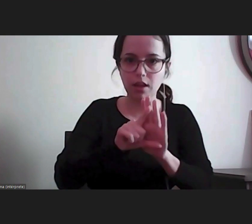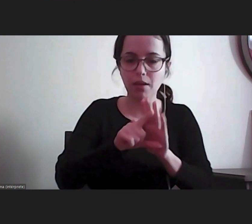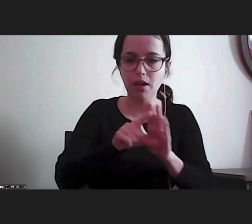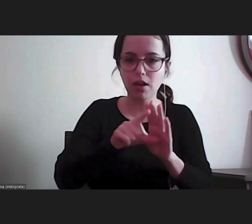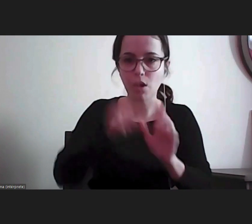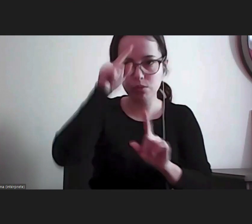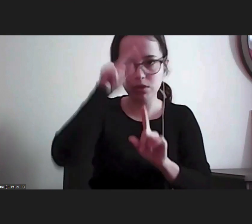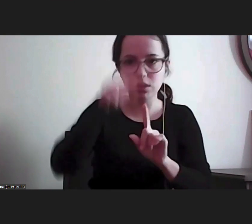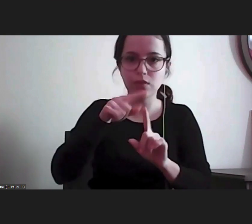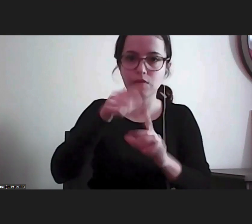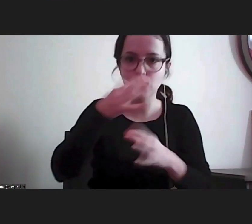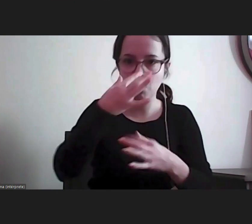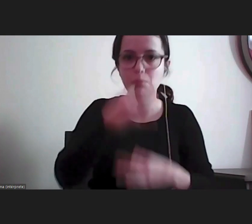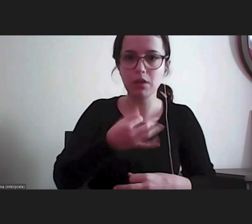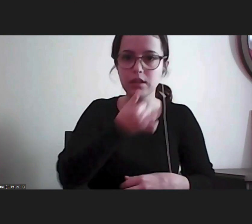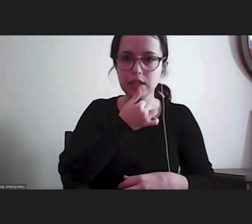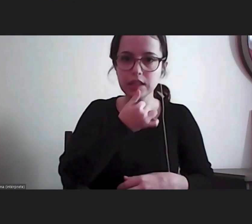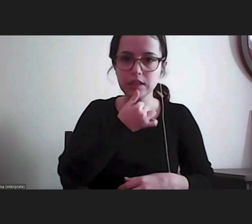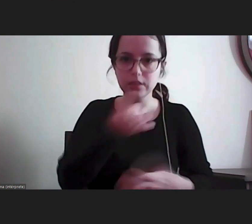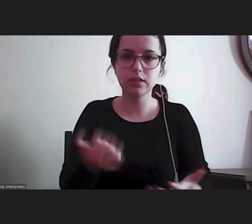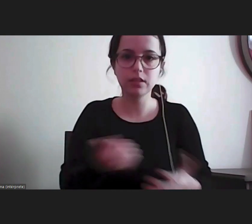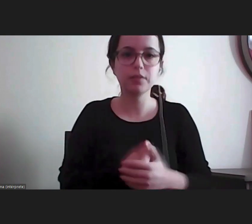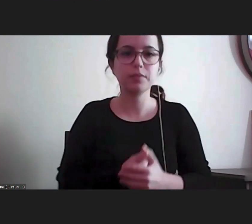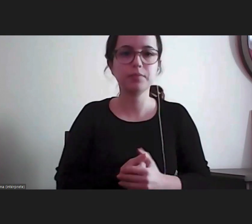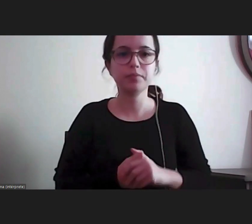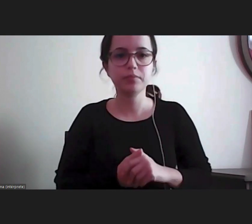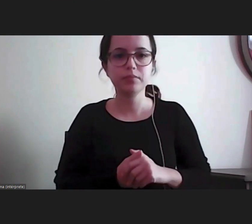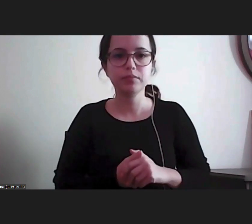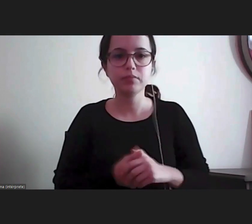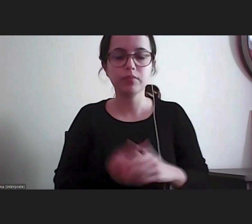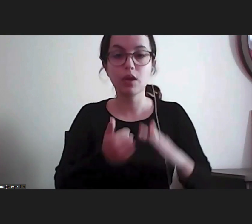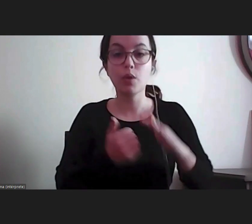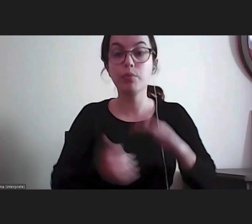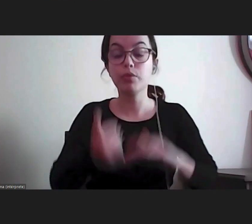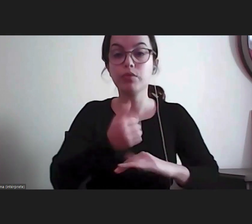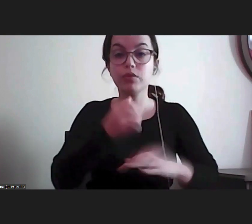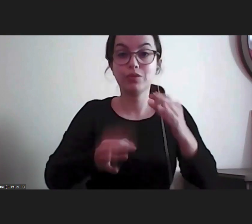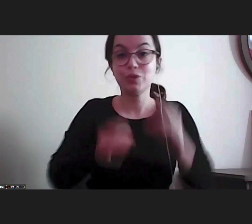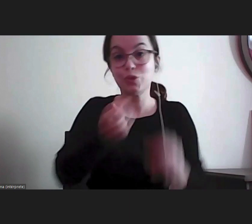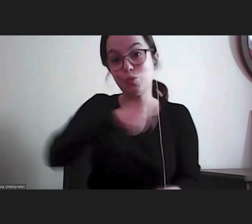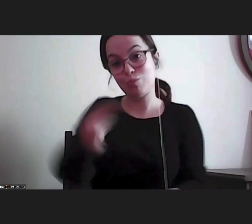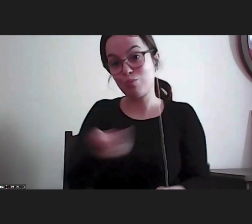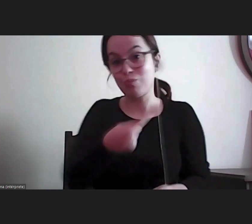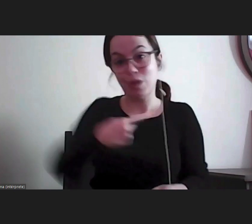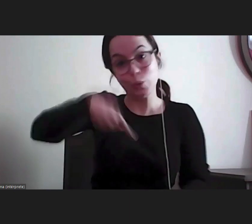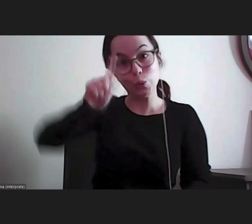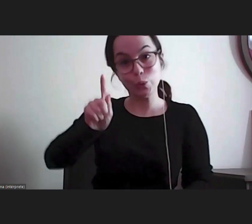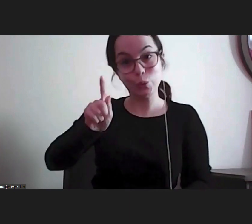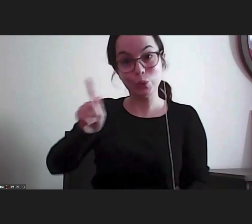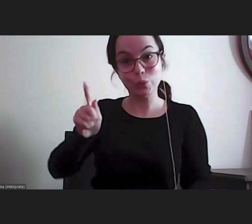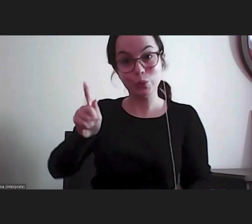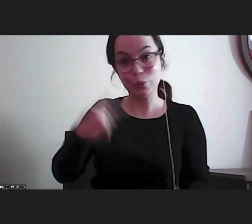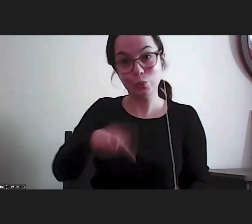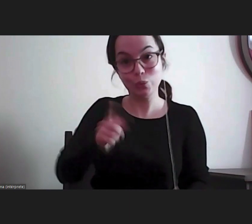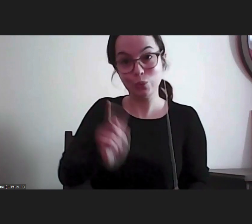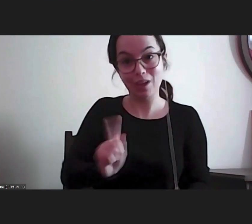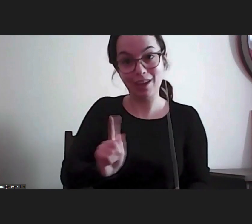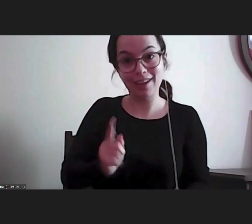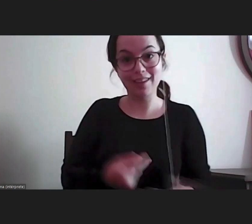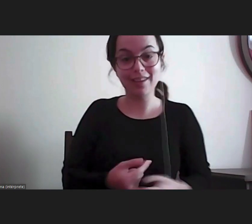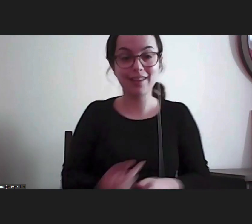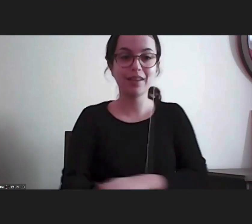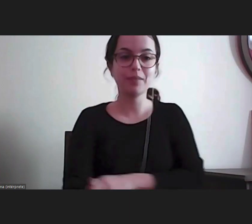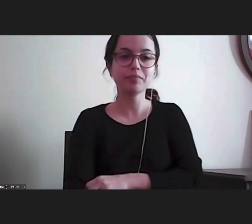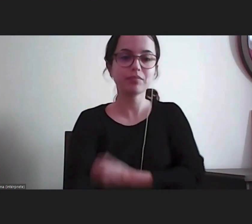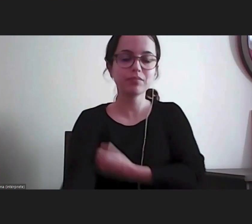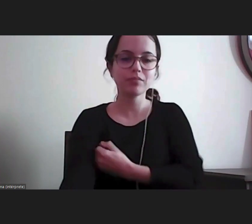atuar as suas decisões, não é assim? O Provedor de Justiça não tem nenhuma espada. Queremos que pugne, e, portanto,